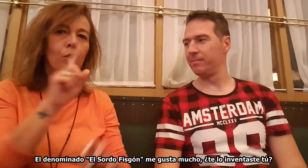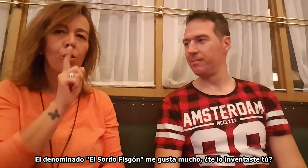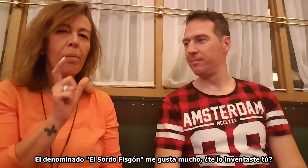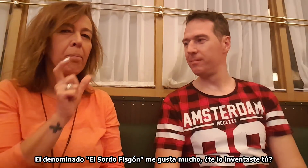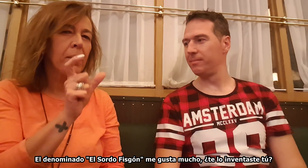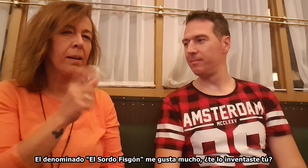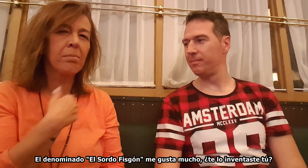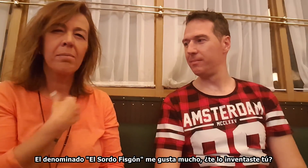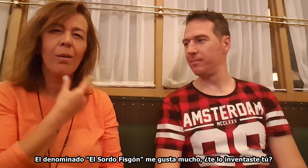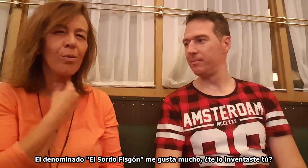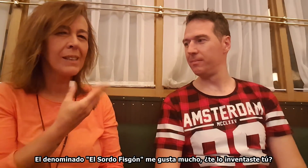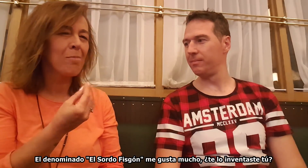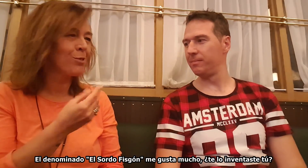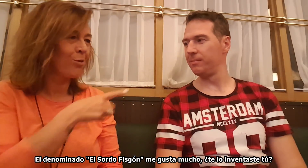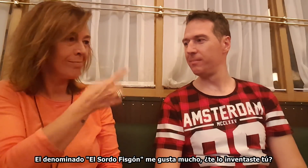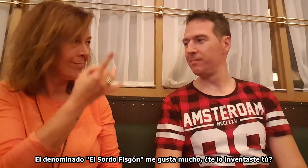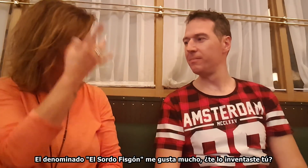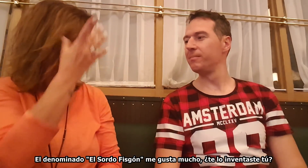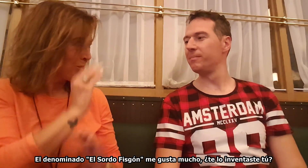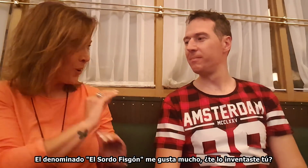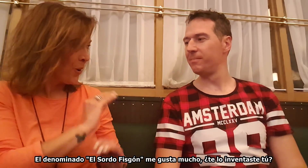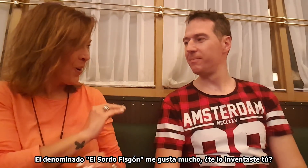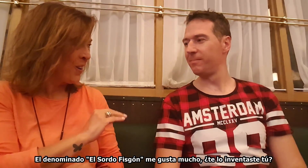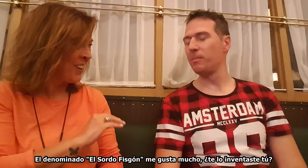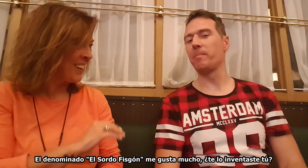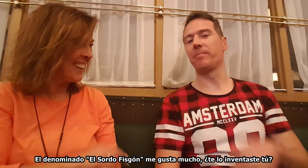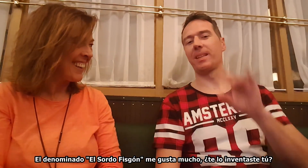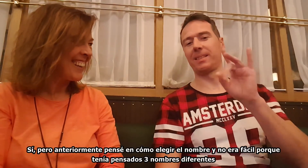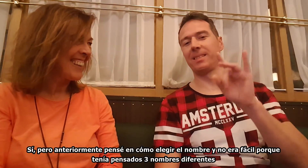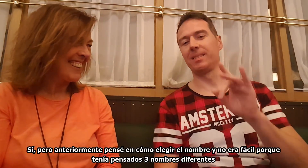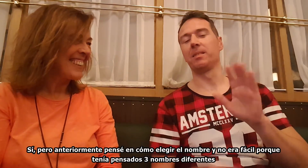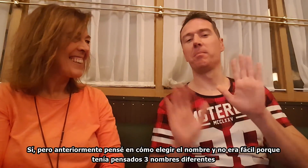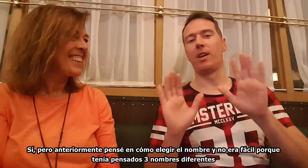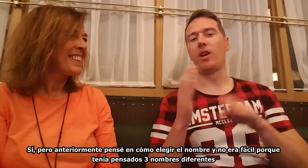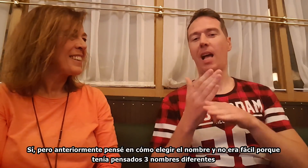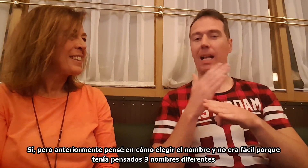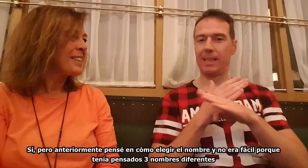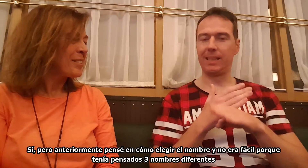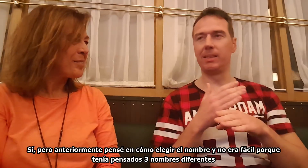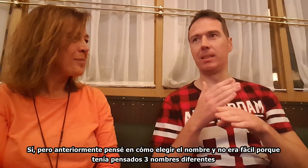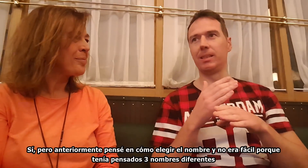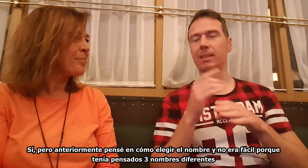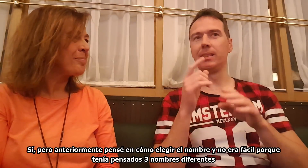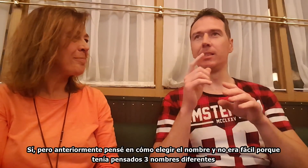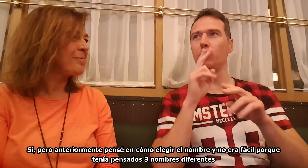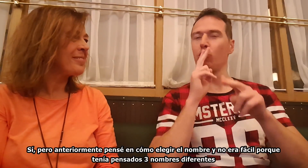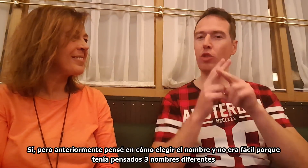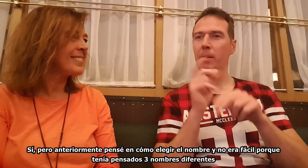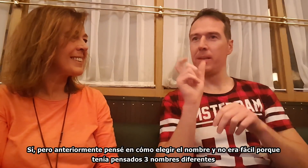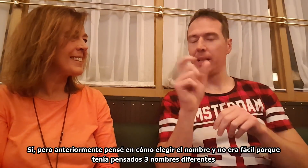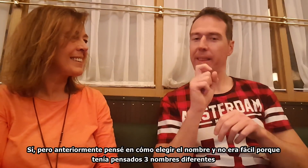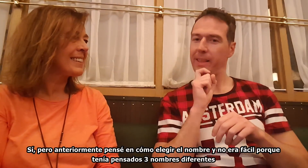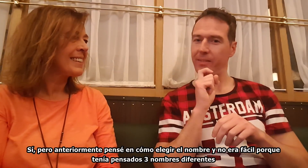Me gusta mucho. ¿Te lo inventaste tú? Sí, pero no fue fácil elegir el nombre